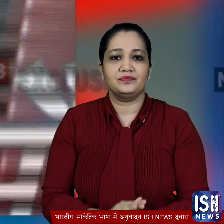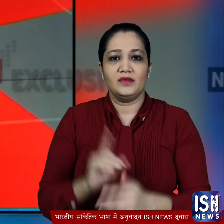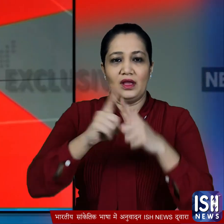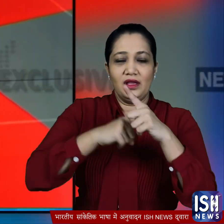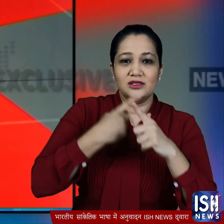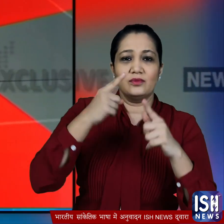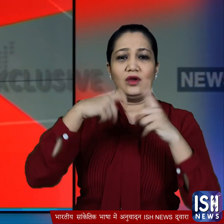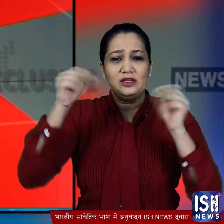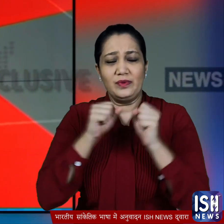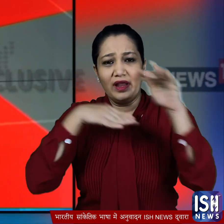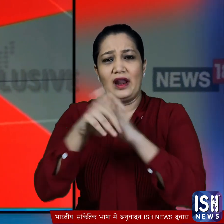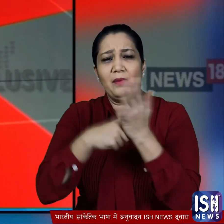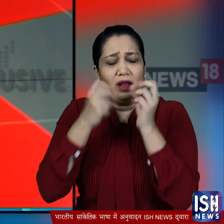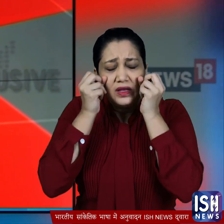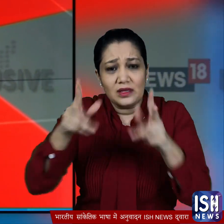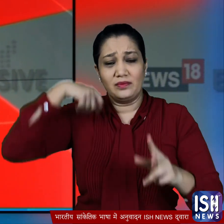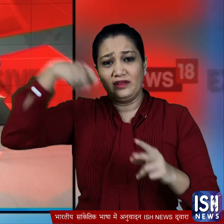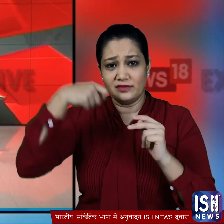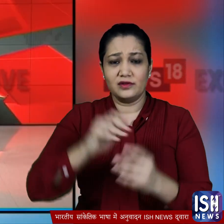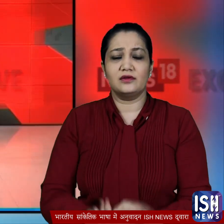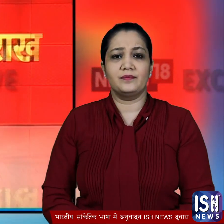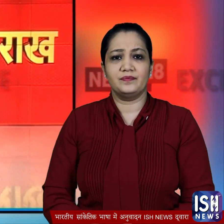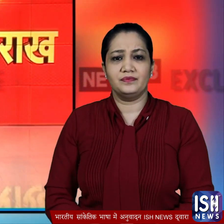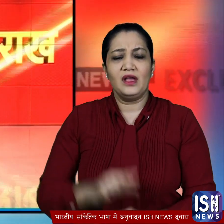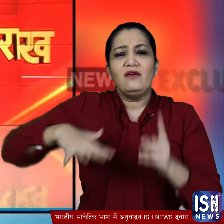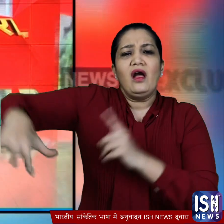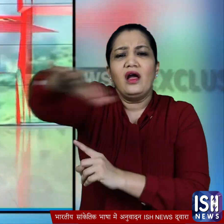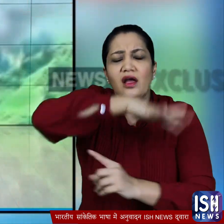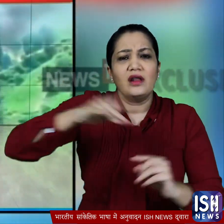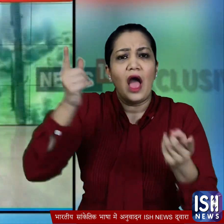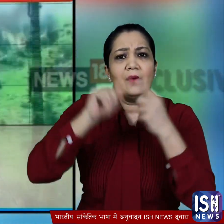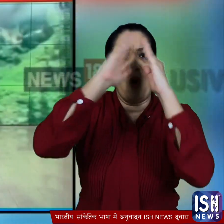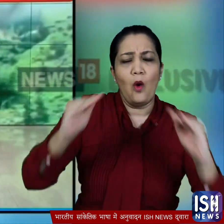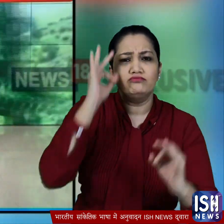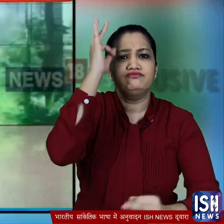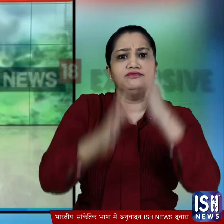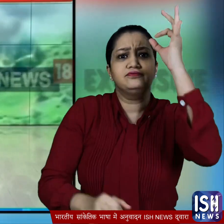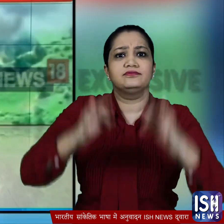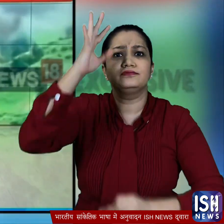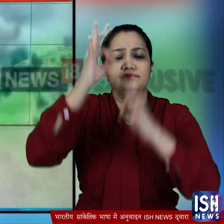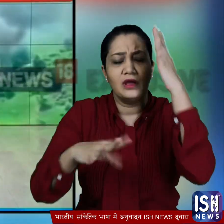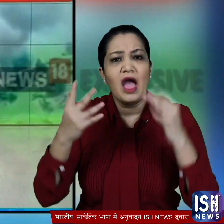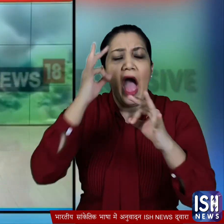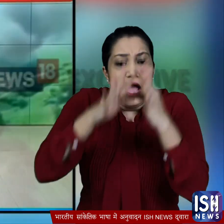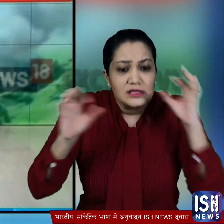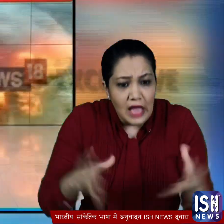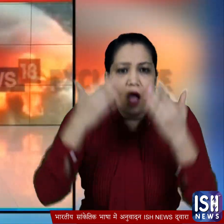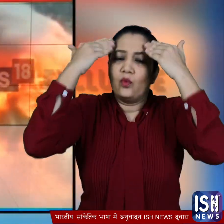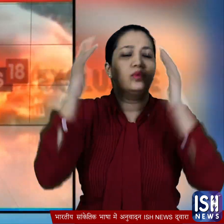किश्मीर के रामबंद से रॉंक्टे खड़े कर देने वाली कुछ तस्वीरे सामने आई वहां के एक एक इलाके में कई मकान लप्तों में घर गए अलकि आग कैसे लगी इसका